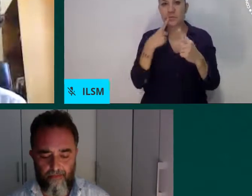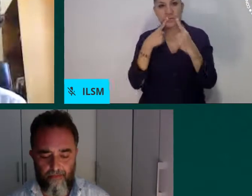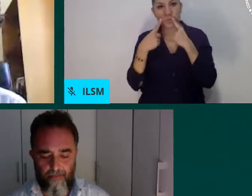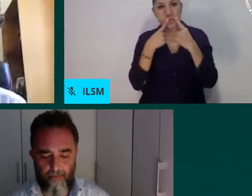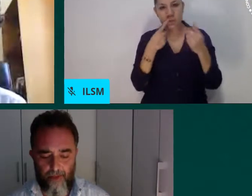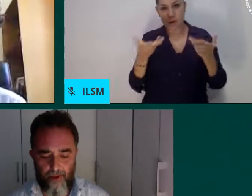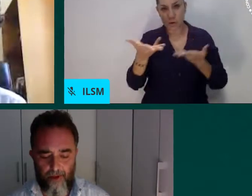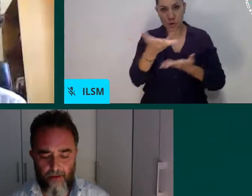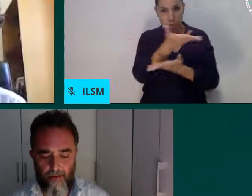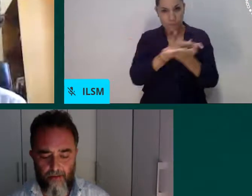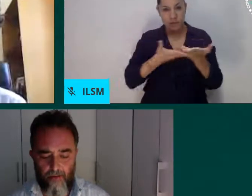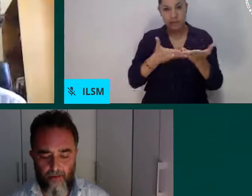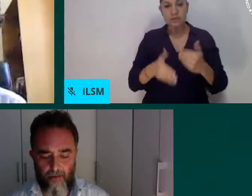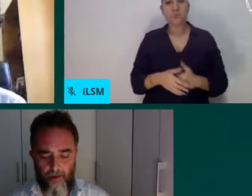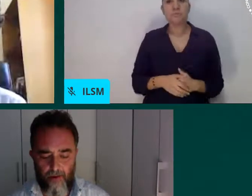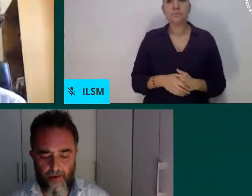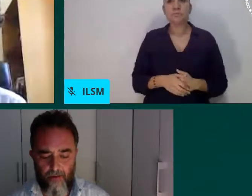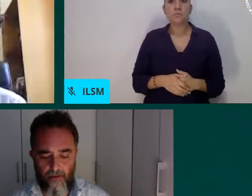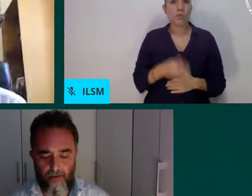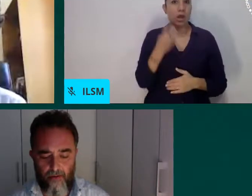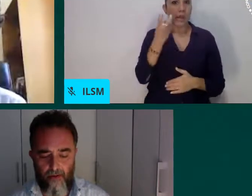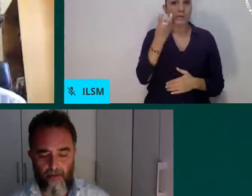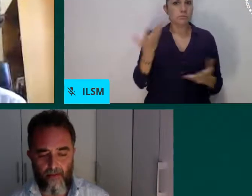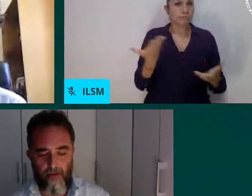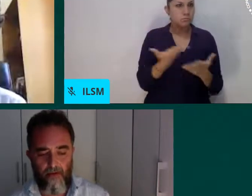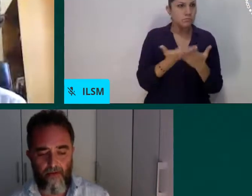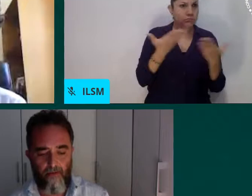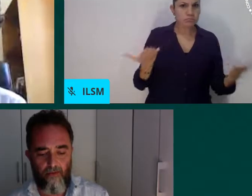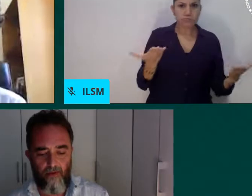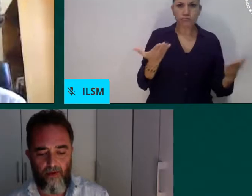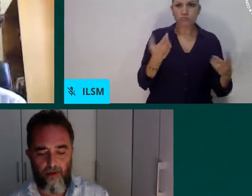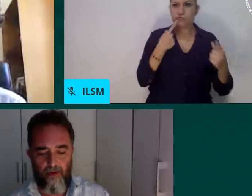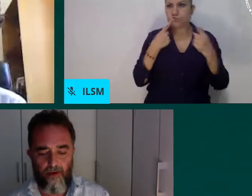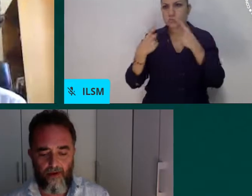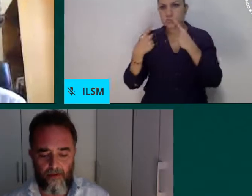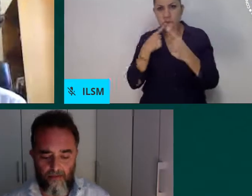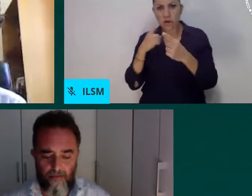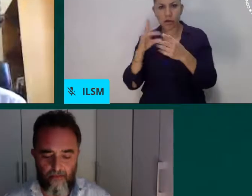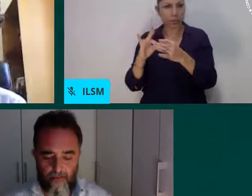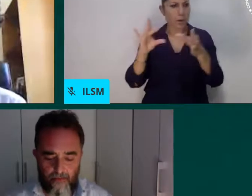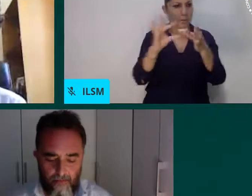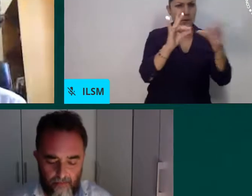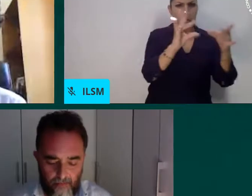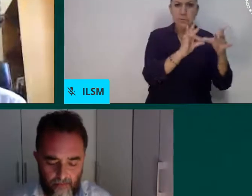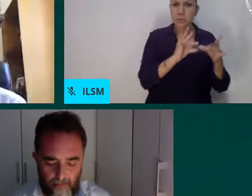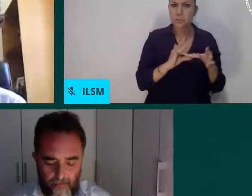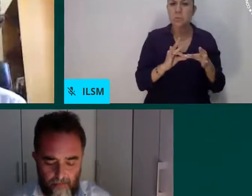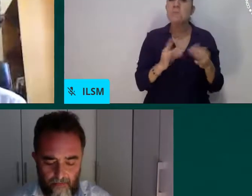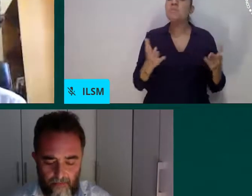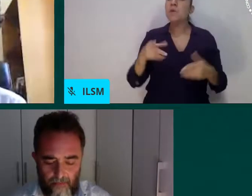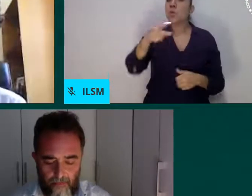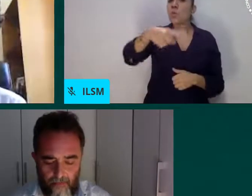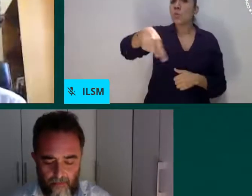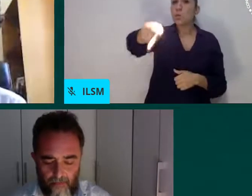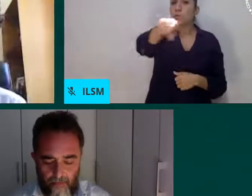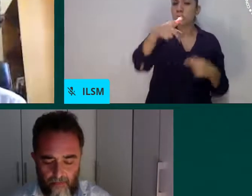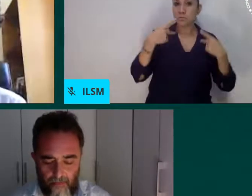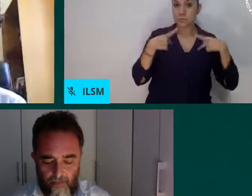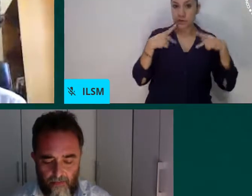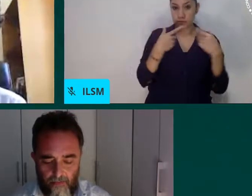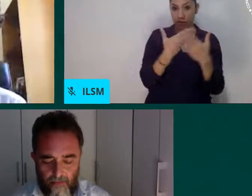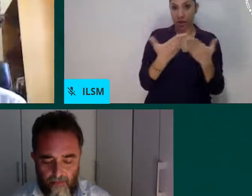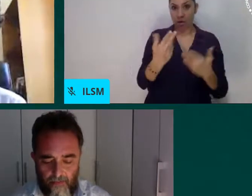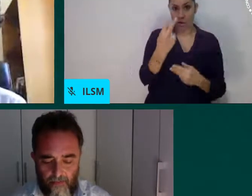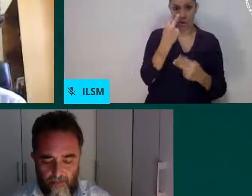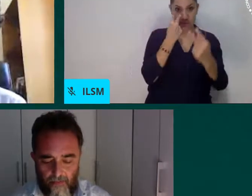para invitar a todas las personas que nos acompañan en este Facebook Live para que nos cuenten en qué